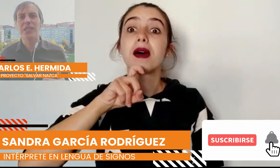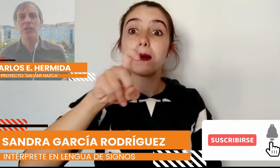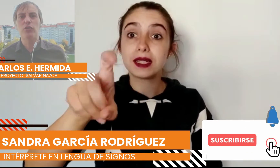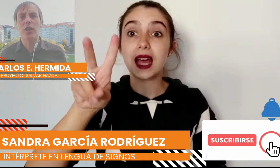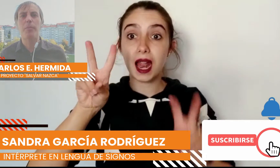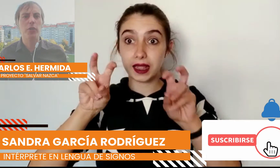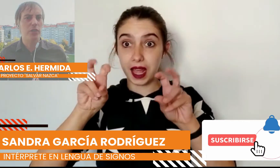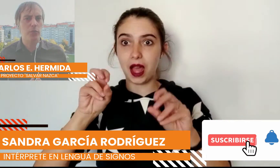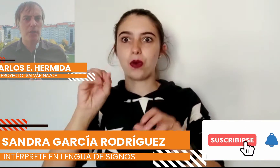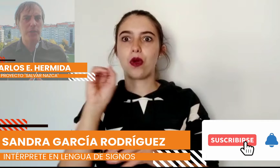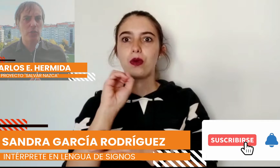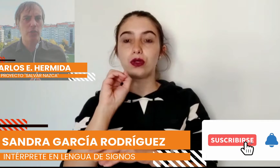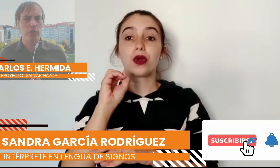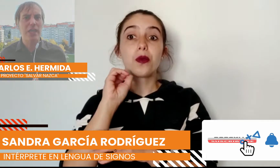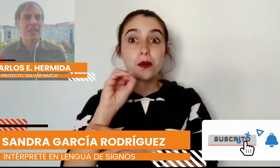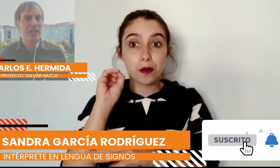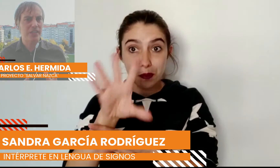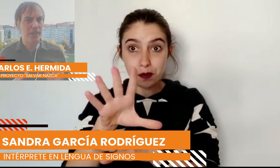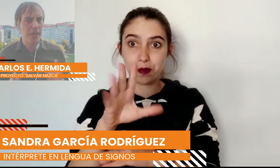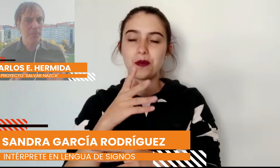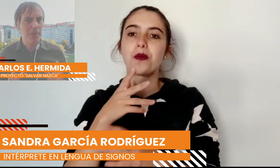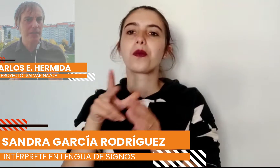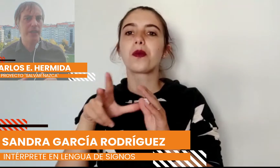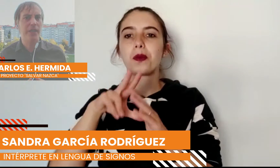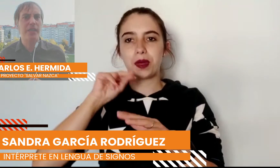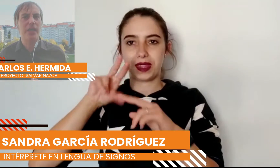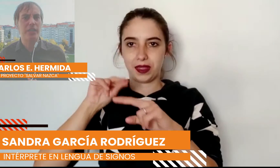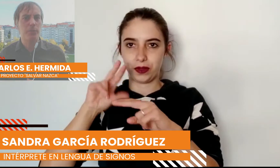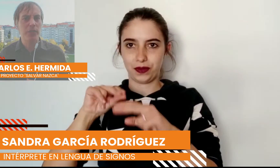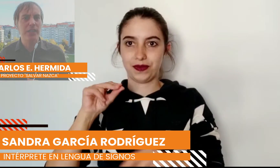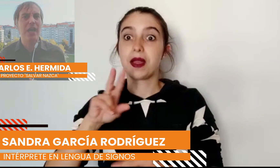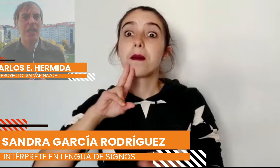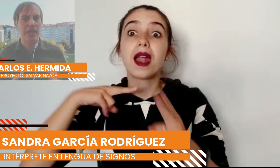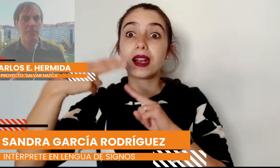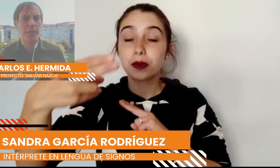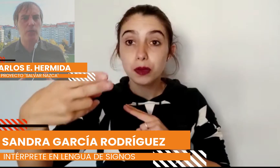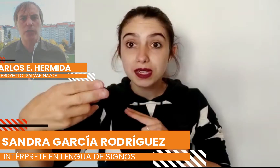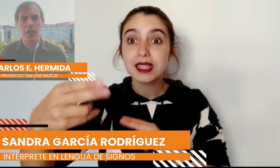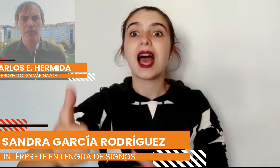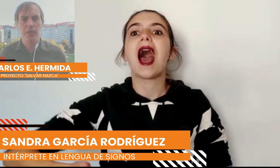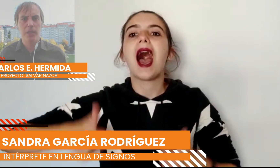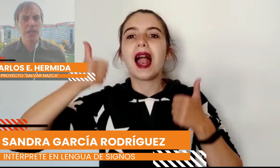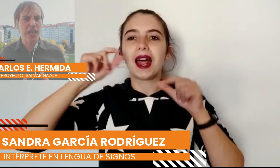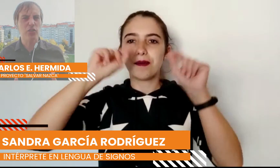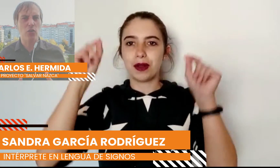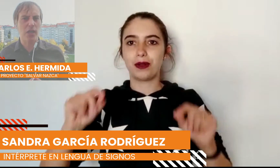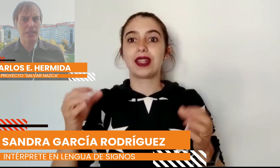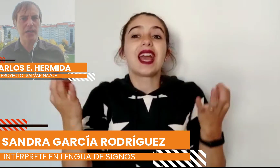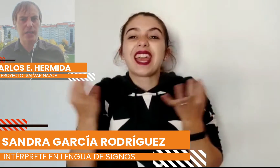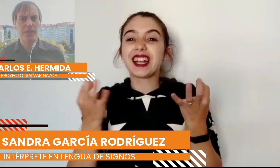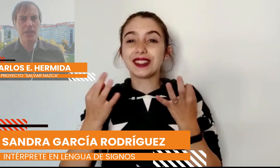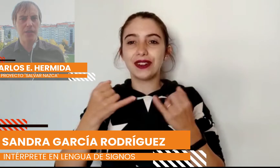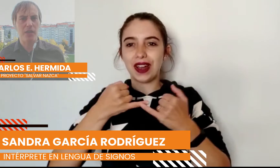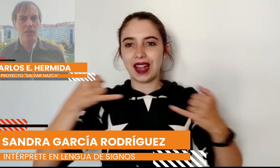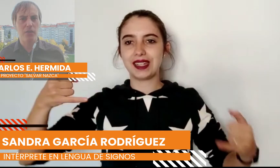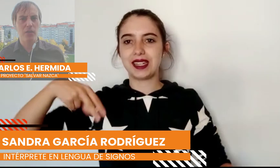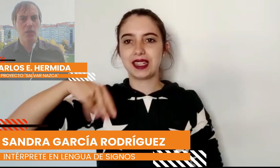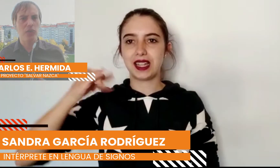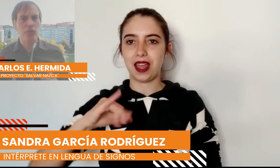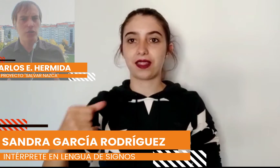atentos a próximos episodios que les llevarán más cerca de la respuesta a la gran pregunta, ¿qué son las líneas de Nazca? Yo